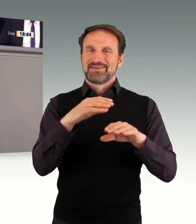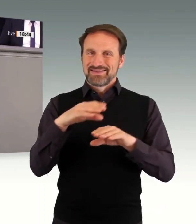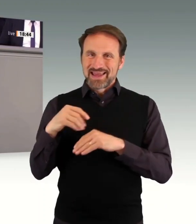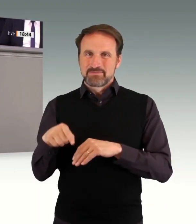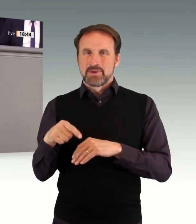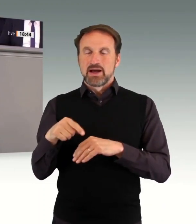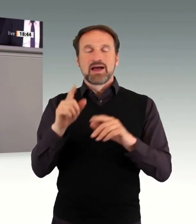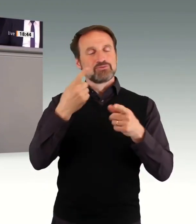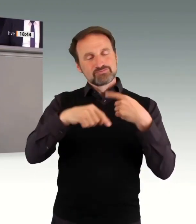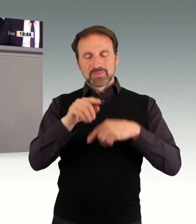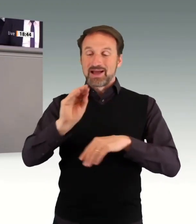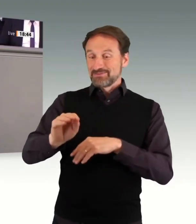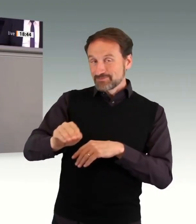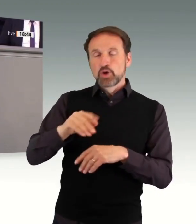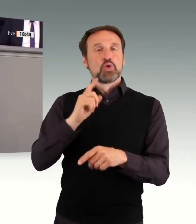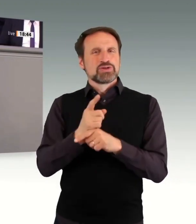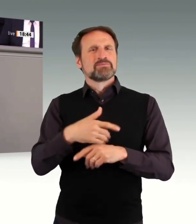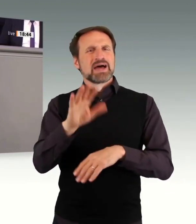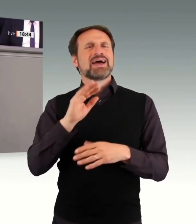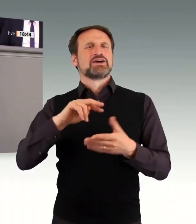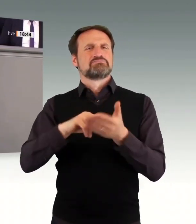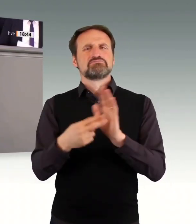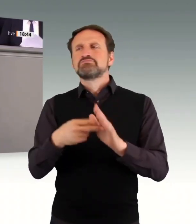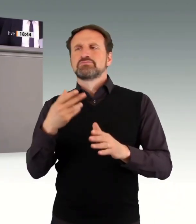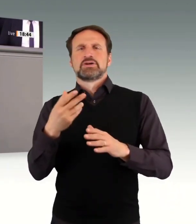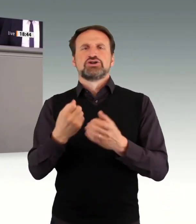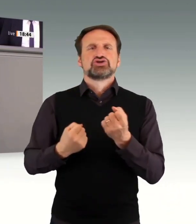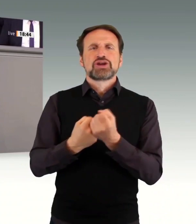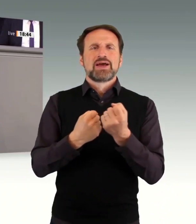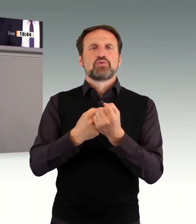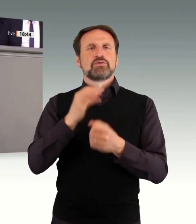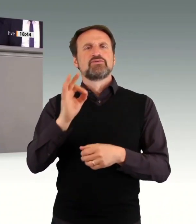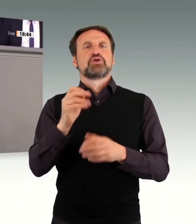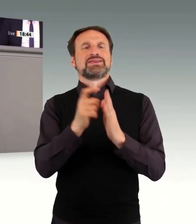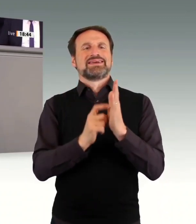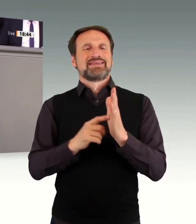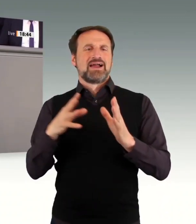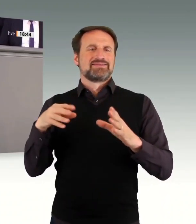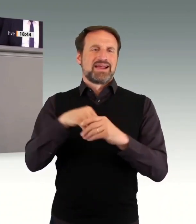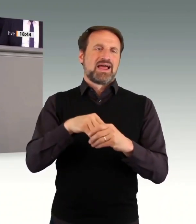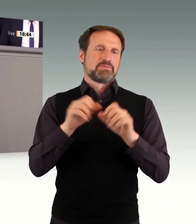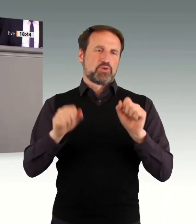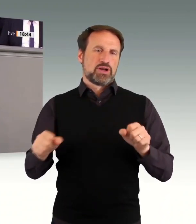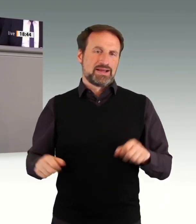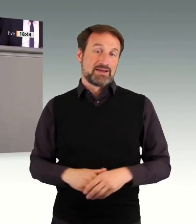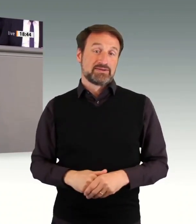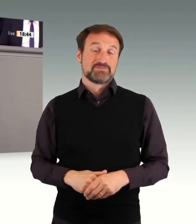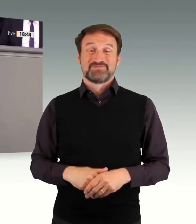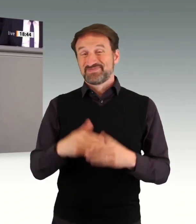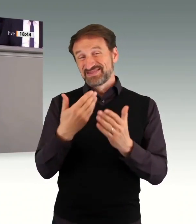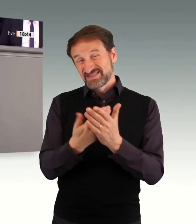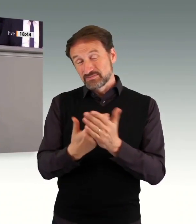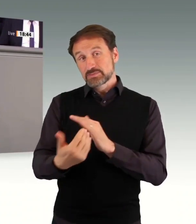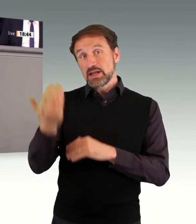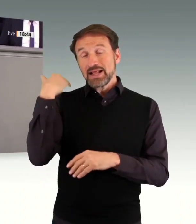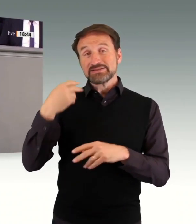eine Stärkung der digitalen Teilhabemöglichkeiten. In der vergangenen Legislaturperiode haben wir hierzu die Einrichtungen